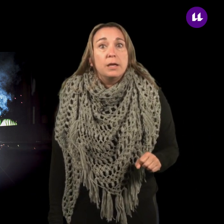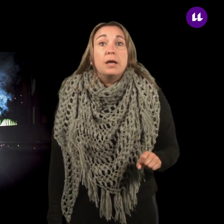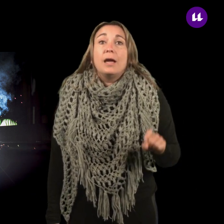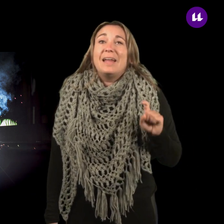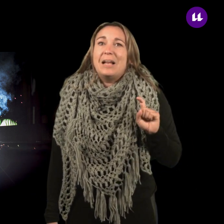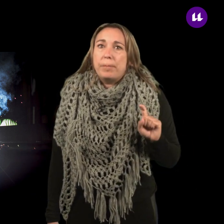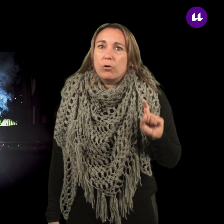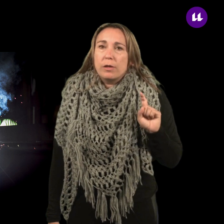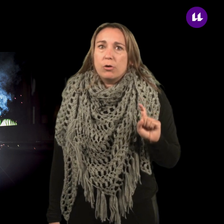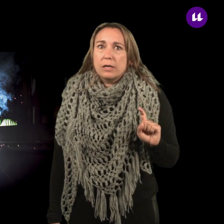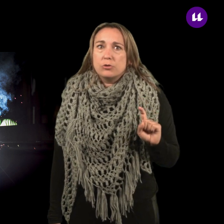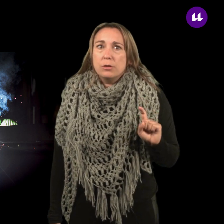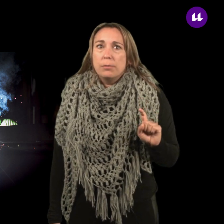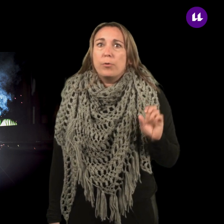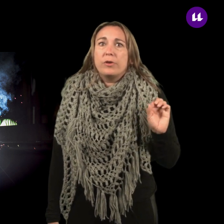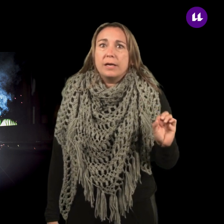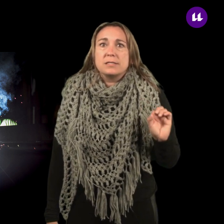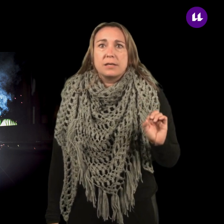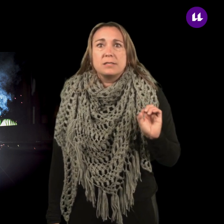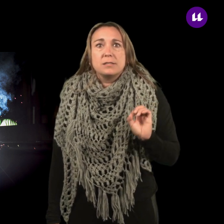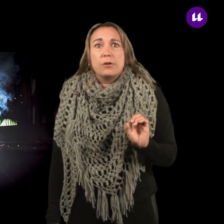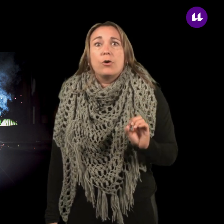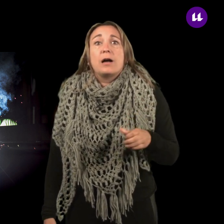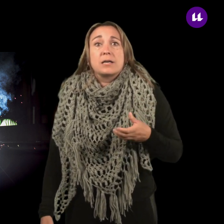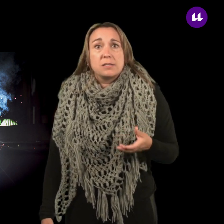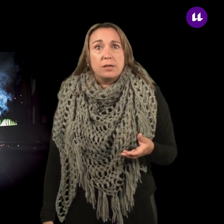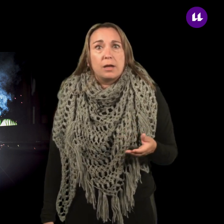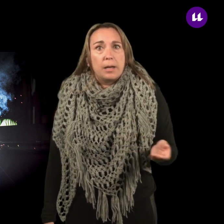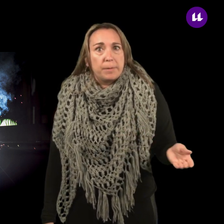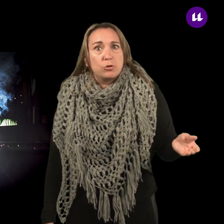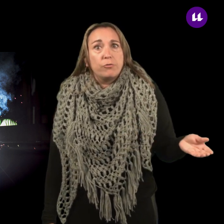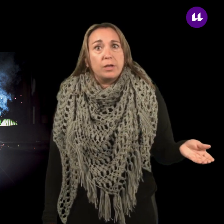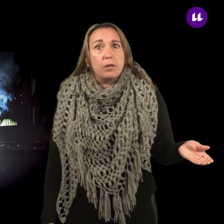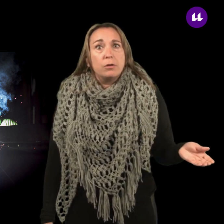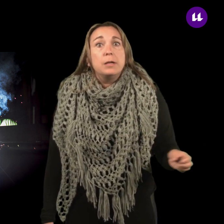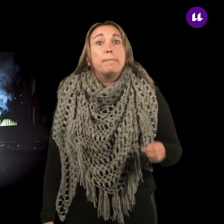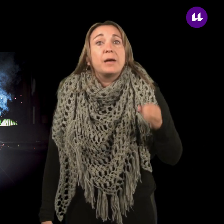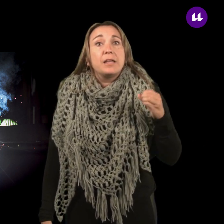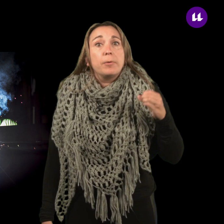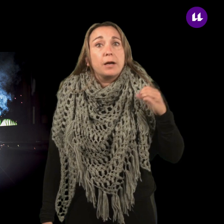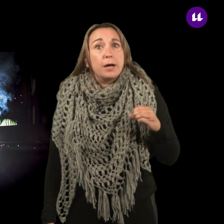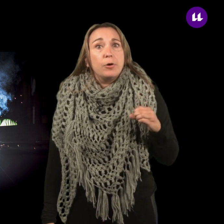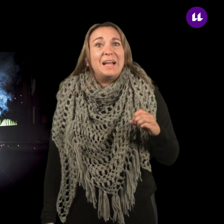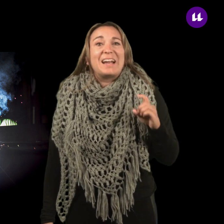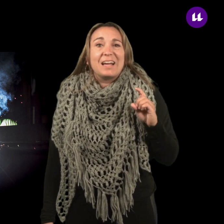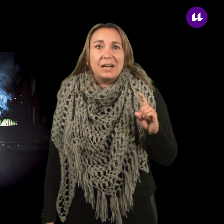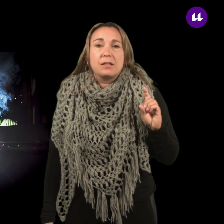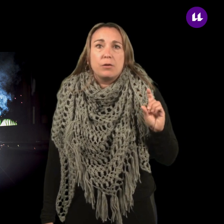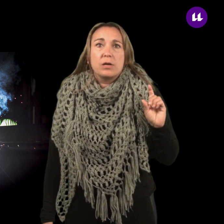En el peor de los casos, podría ser necesario acceder al espacio confinado para llevar a cabo el rescate de un